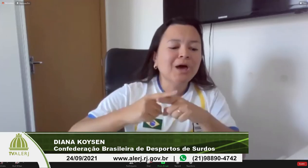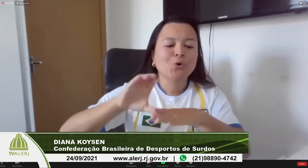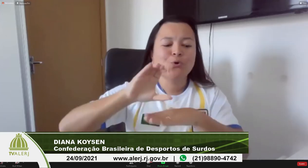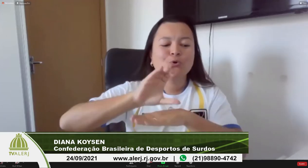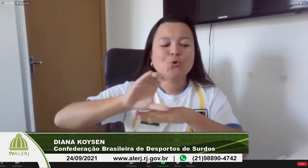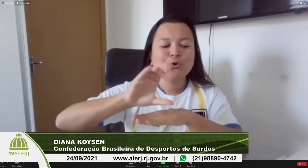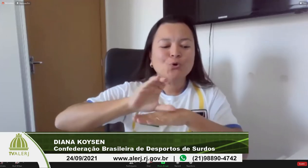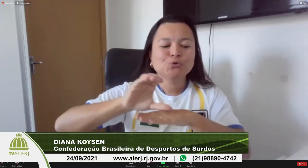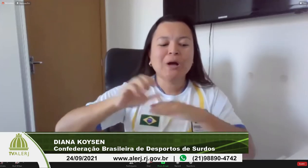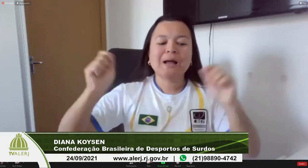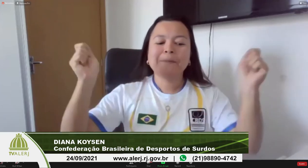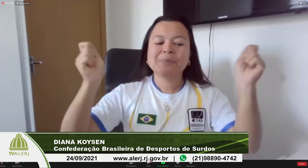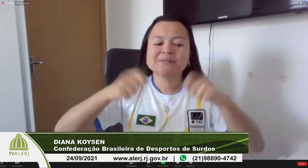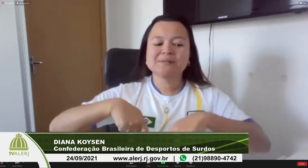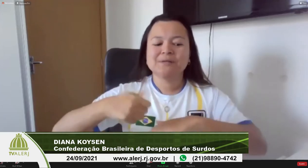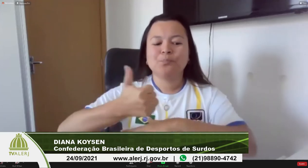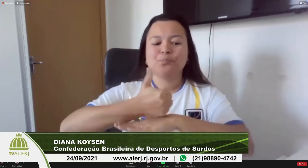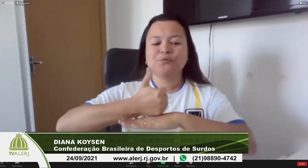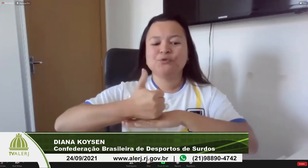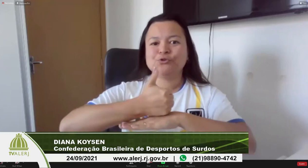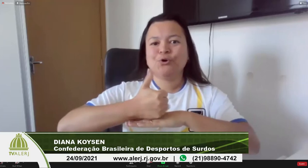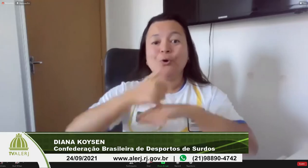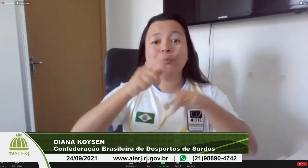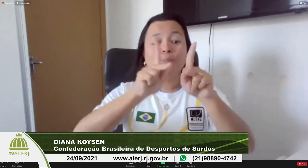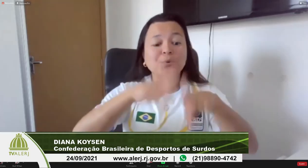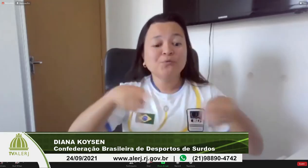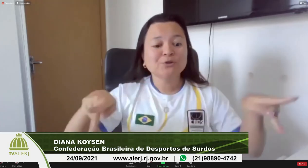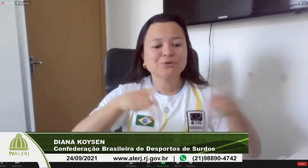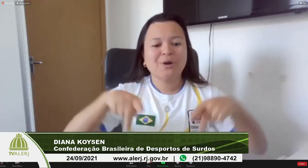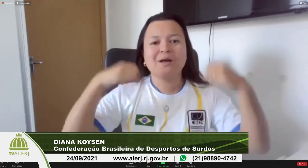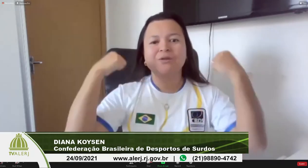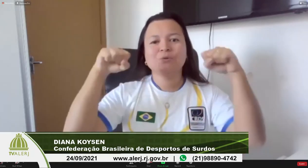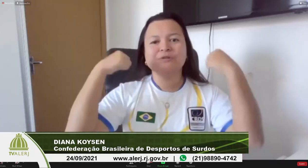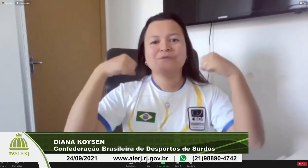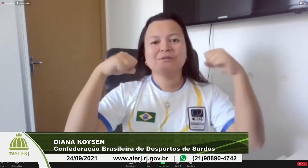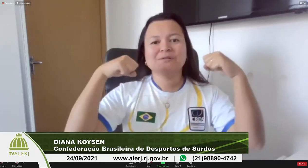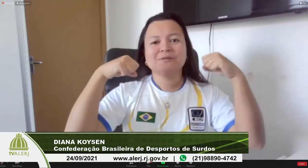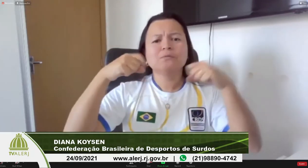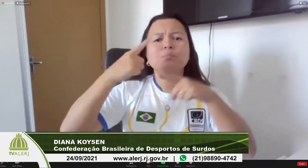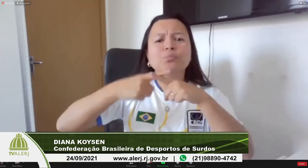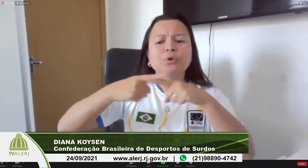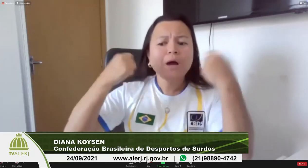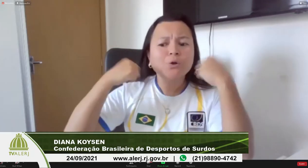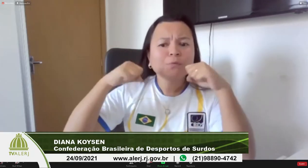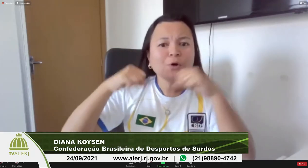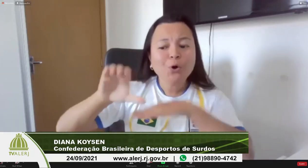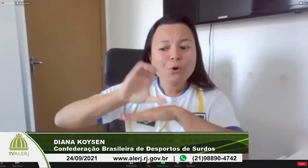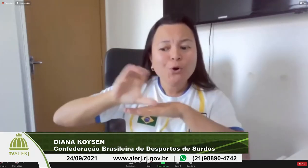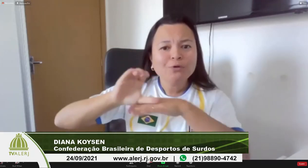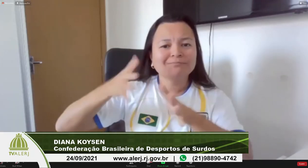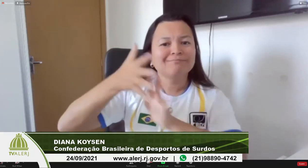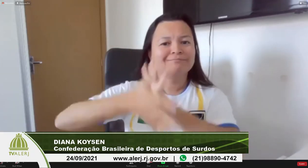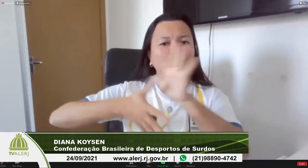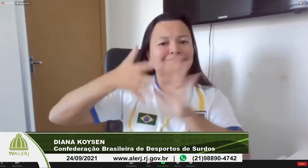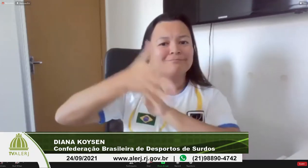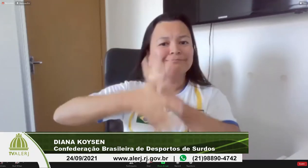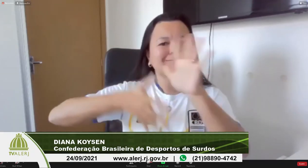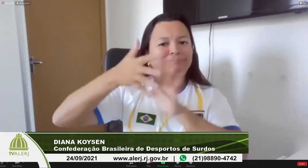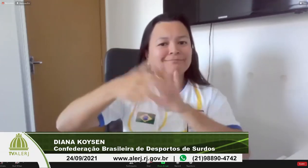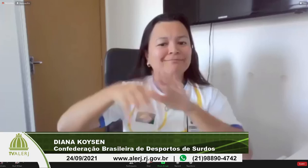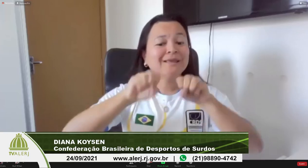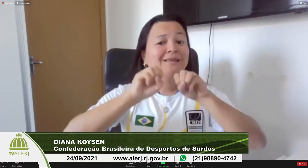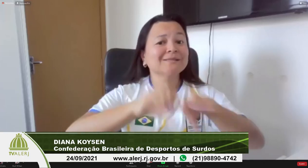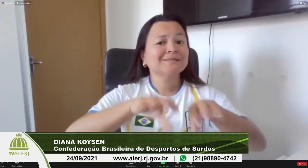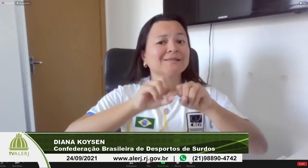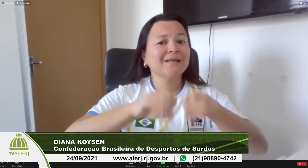empenhar os recursos que os deputados tem pra que a gente consiga investir na questão da pessoa surda na questão